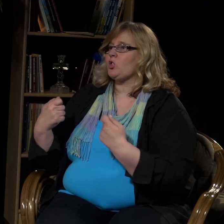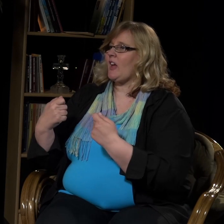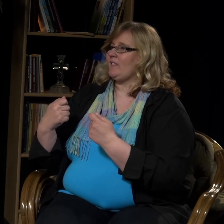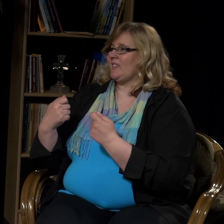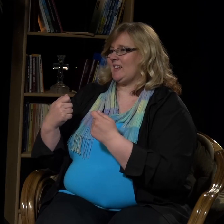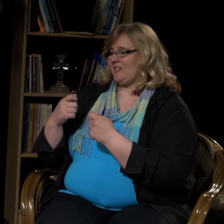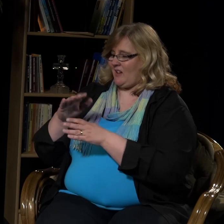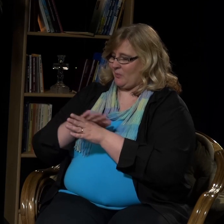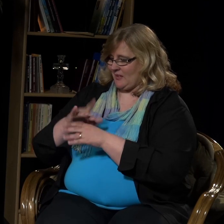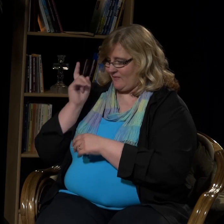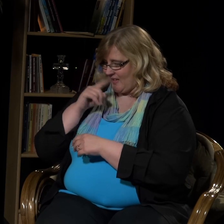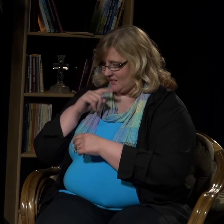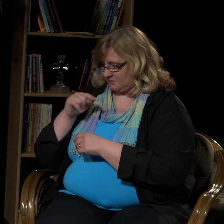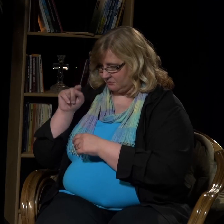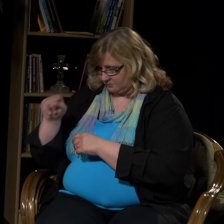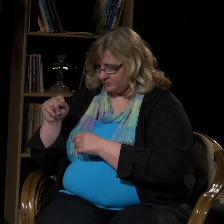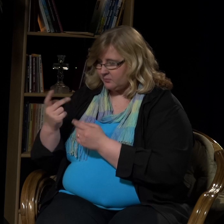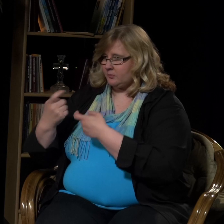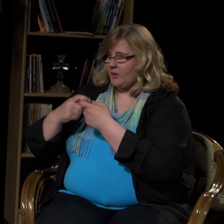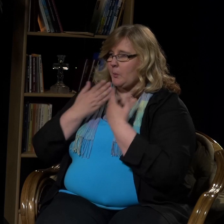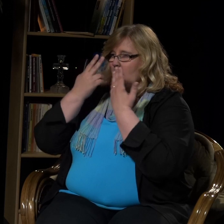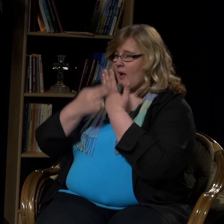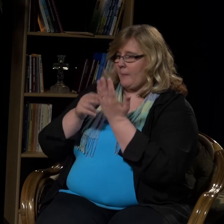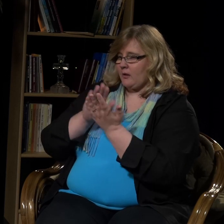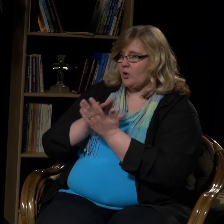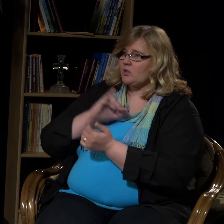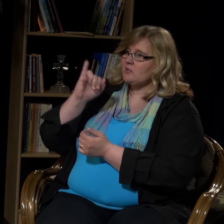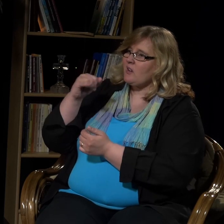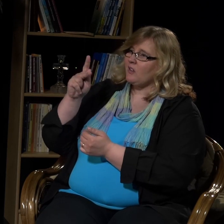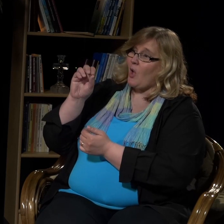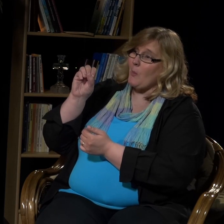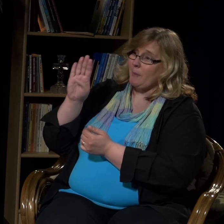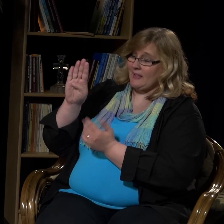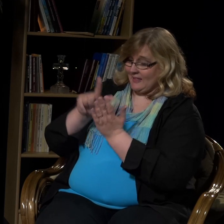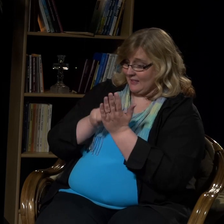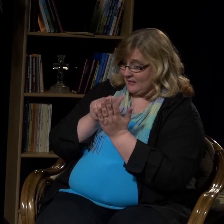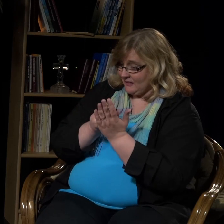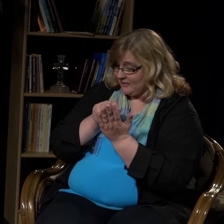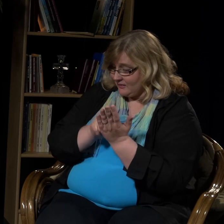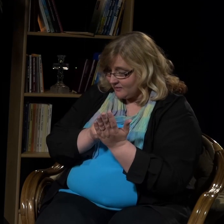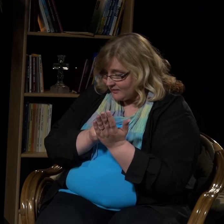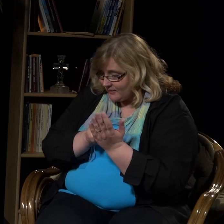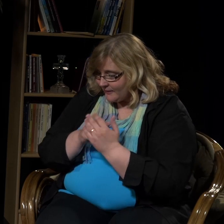vastauksia. Myös ihmisen motiivit voivat olla joskus väärät. Tähän liittyen luen